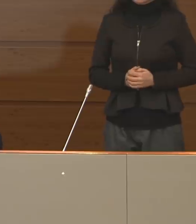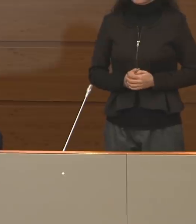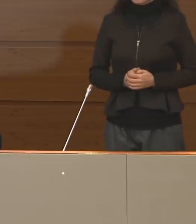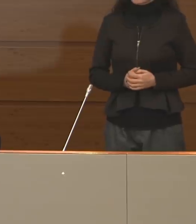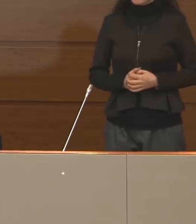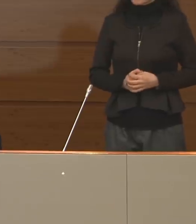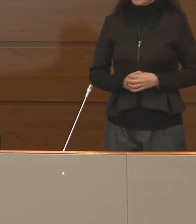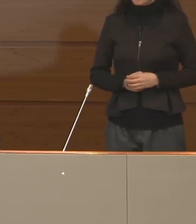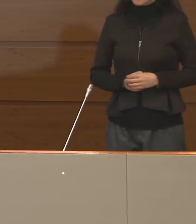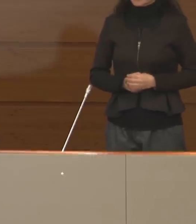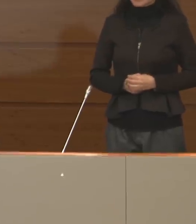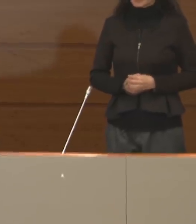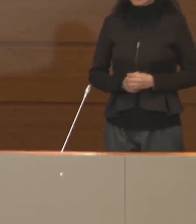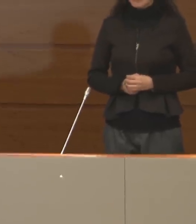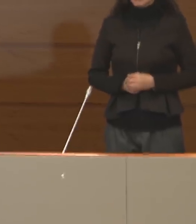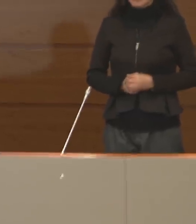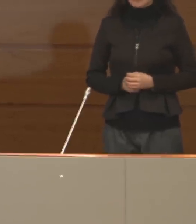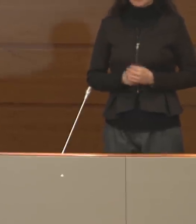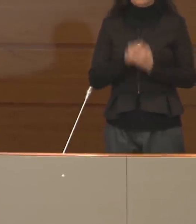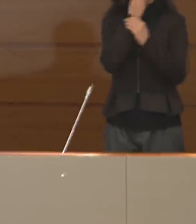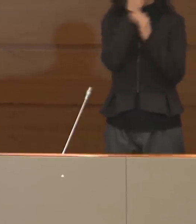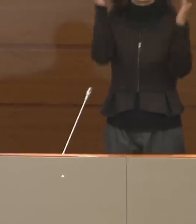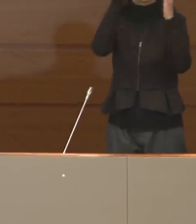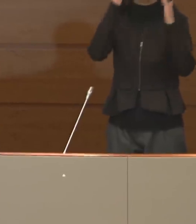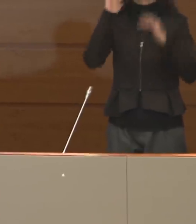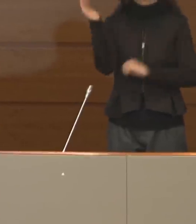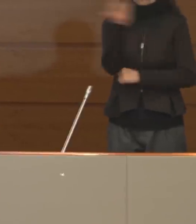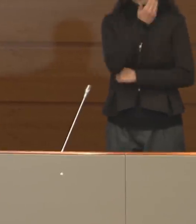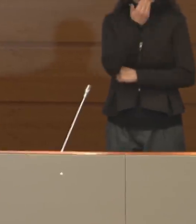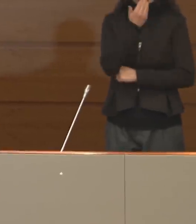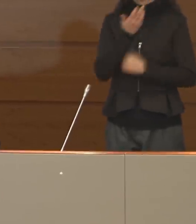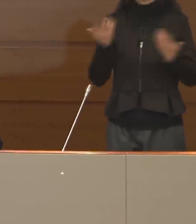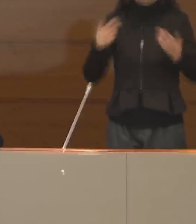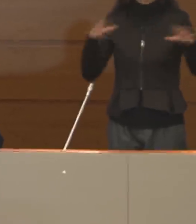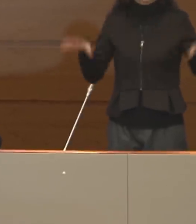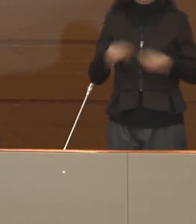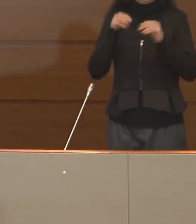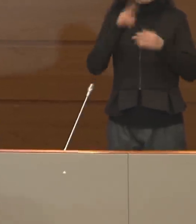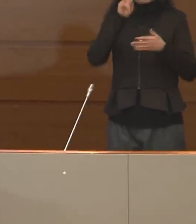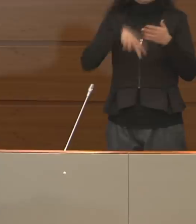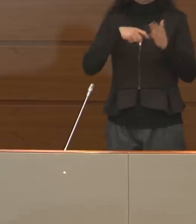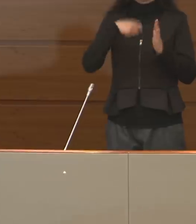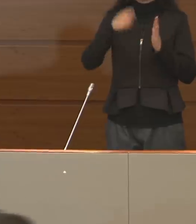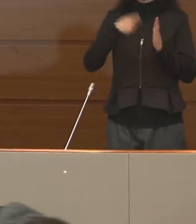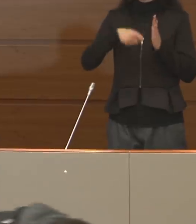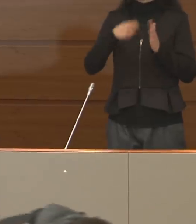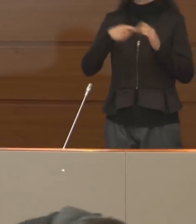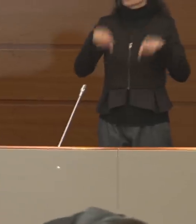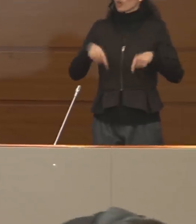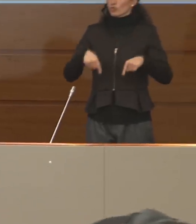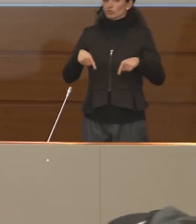Buonasera a tutti. Allora diamo lettura del bollettino di oggi,